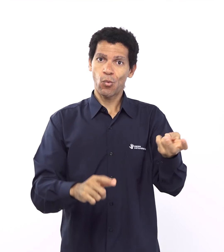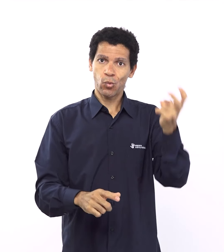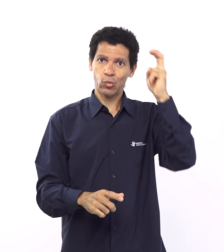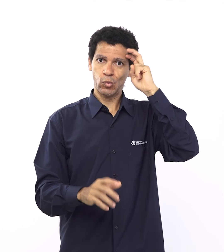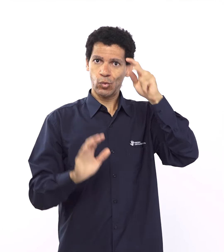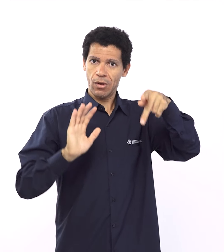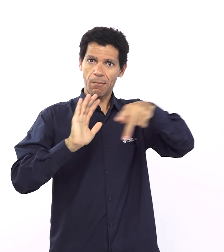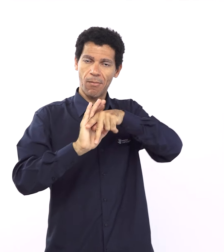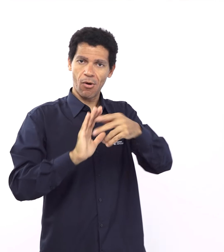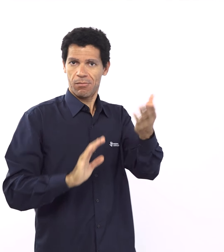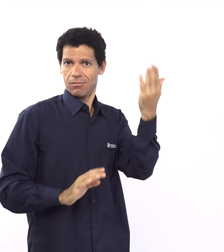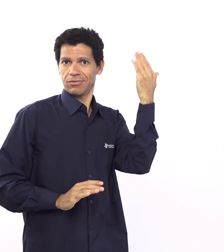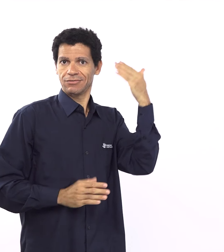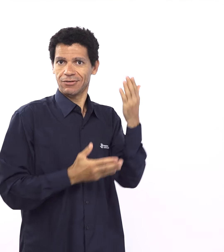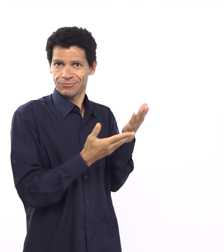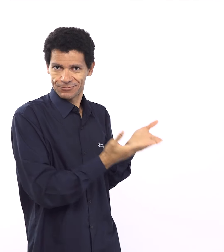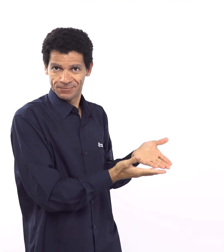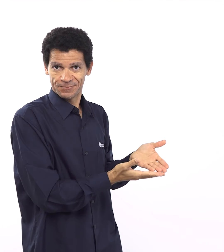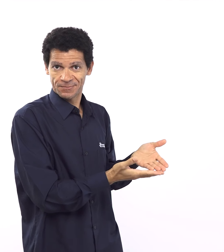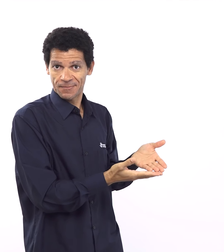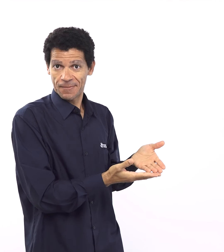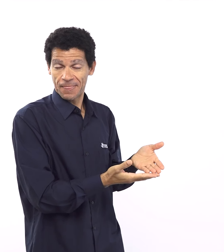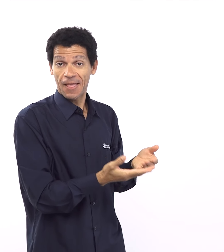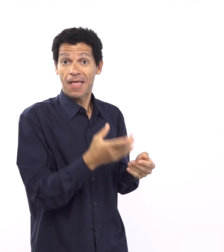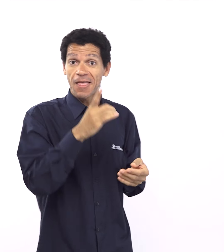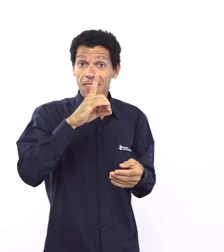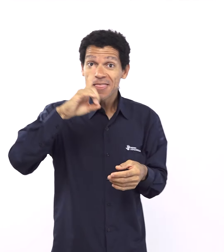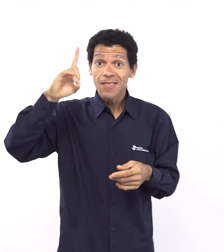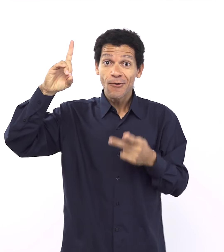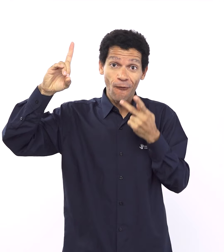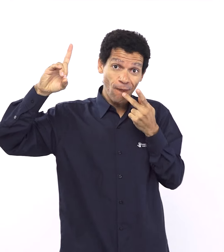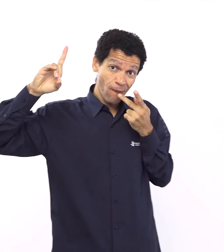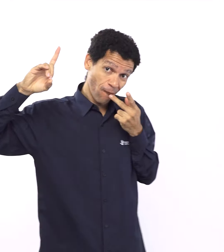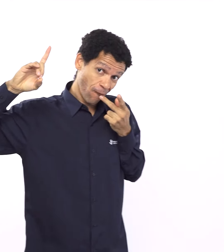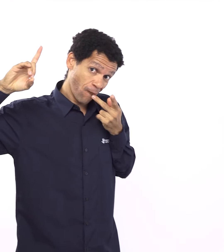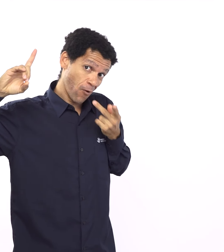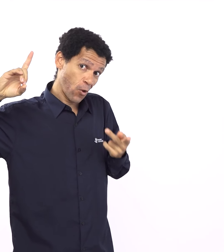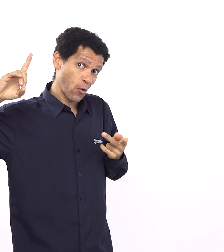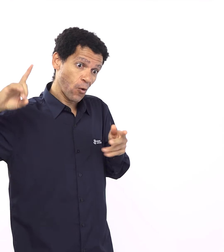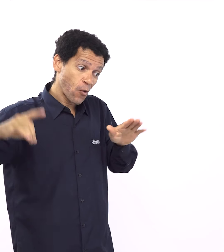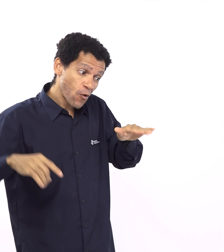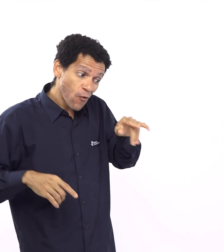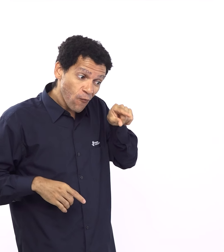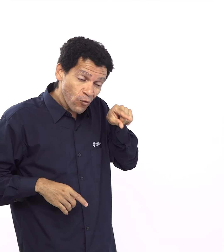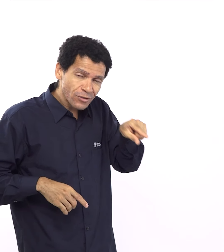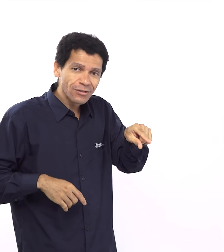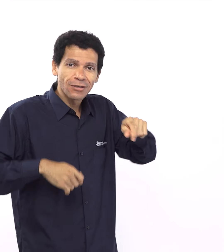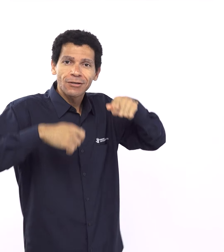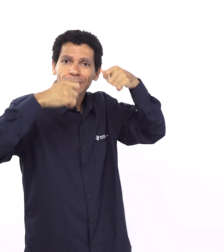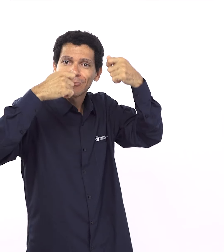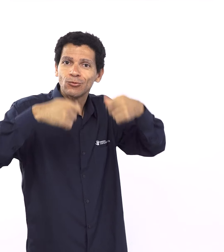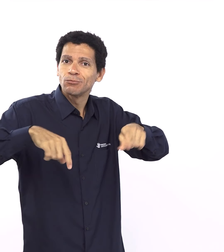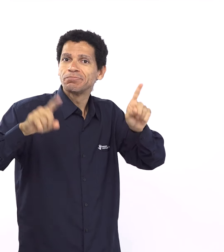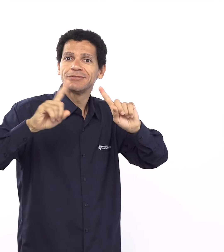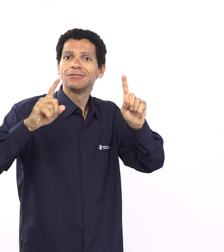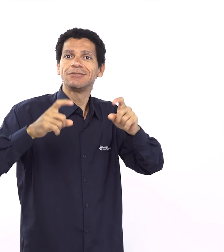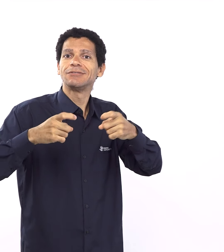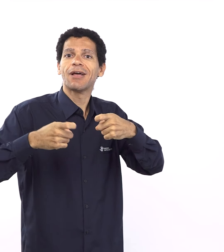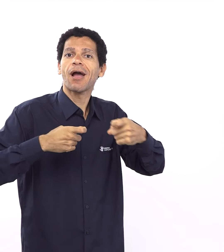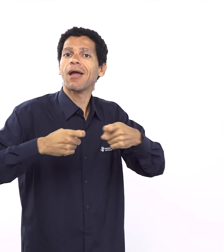né? É algo que você vai receber como um ato de graça da minha parte. E, de novo, aqui a gente vai costurando, né? Essa graça que vai passando por todas as